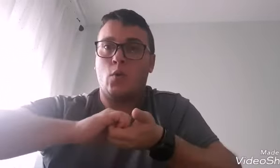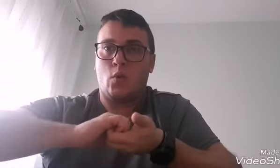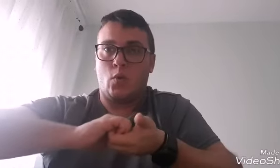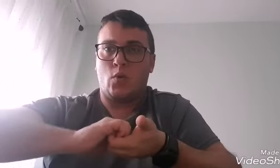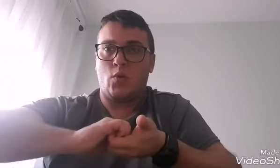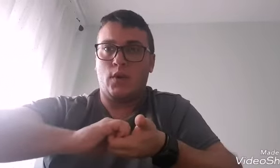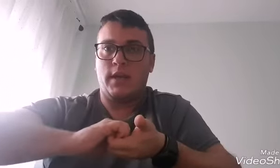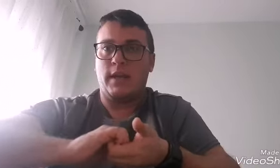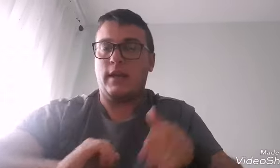Cuñada.